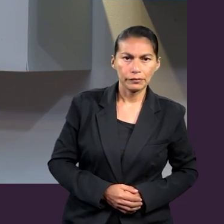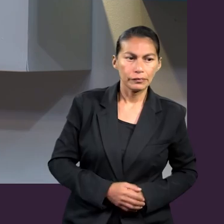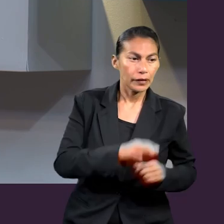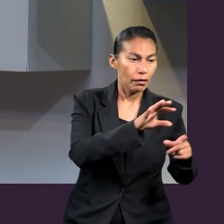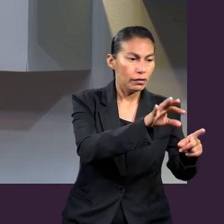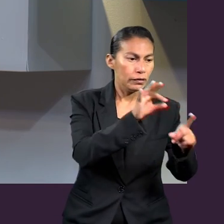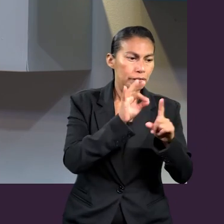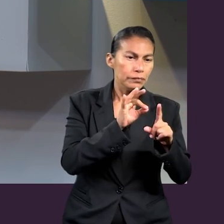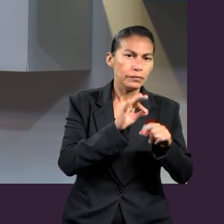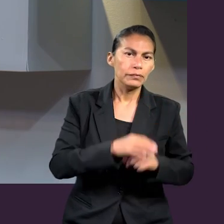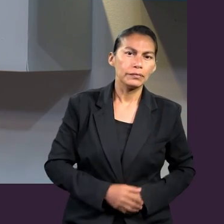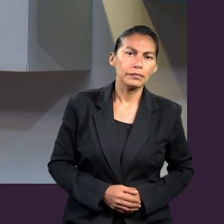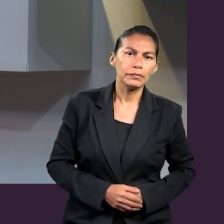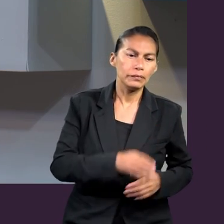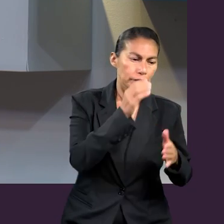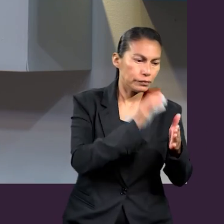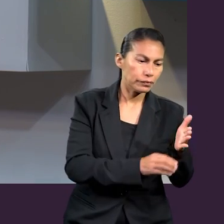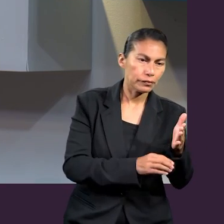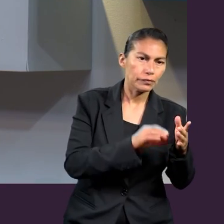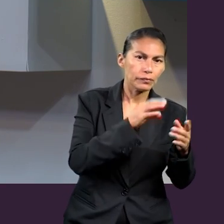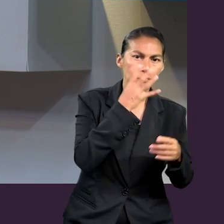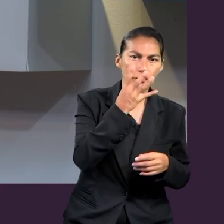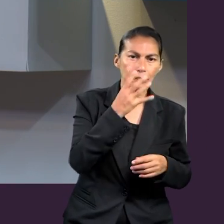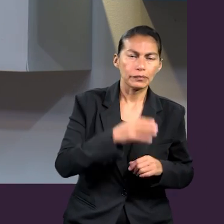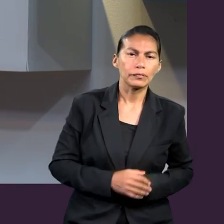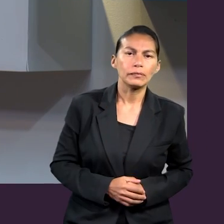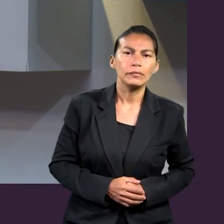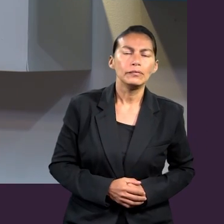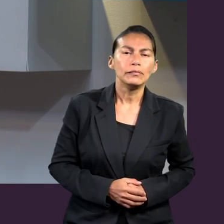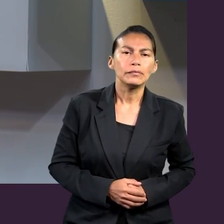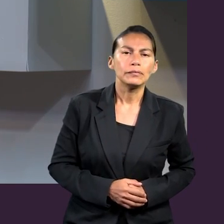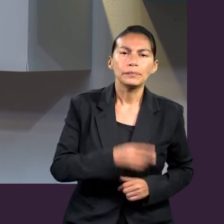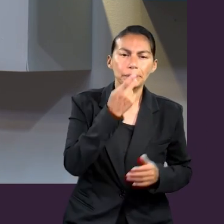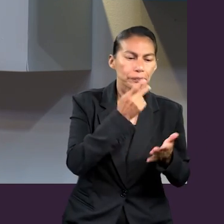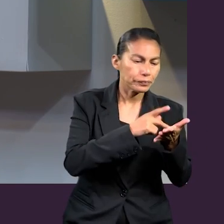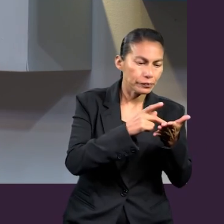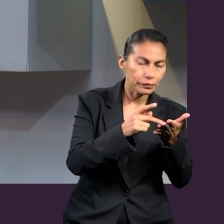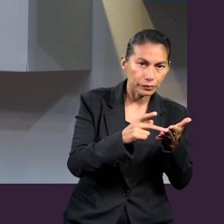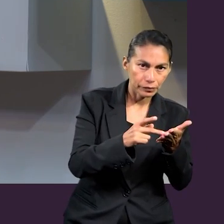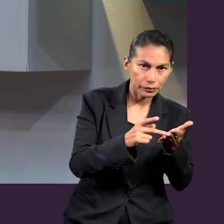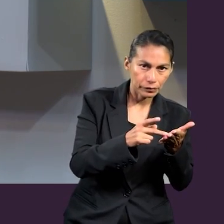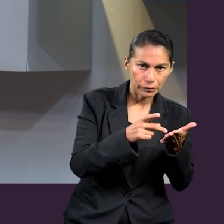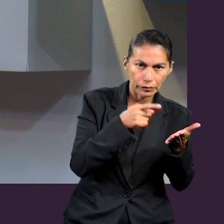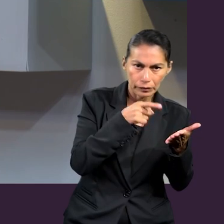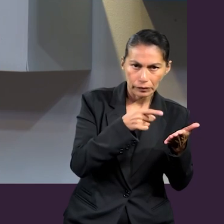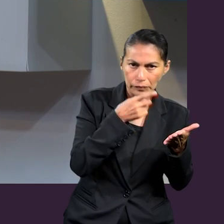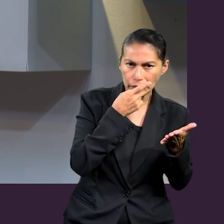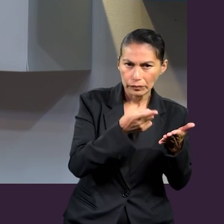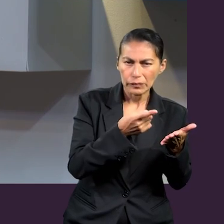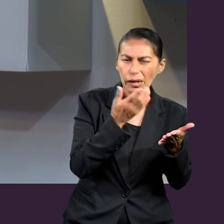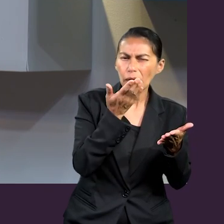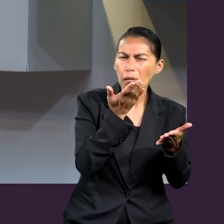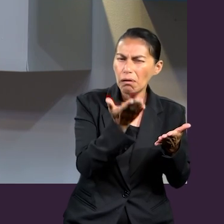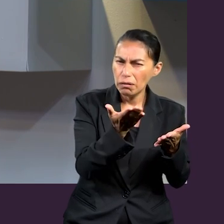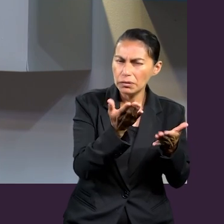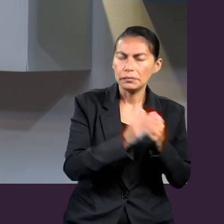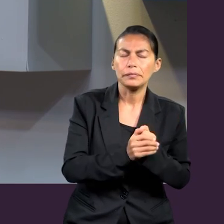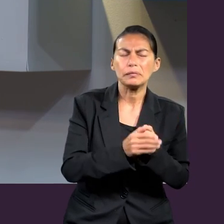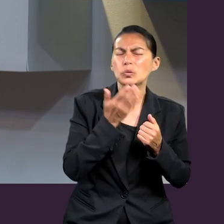nos acompañan también, buscando en su Biblia, Efesios capítulo 4. Fíjense cómo empieza aquí. Capítulo 4, el apóstol Pablo empieza haciendo